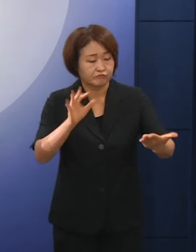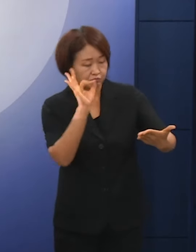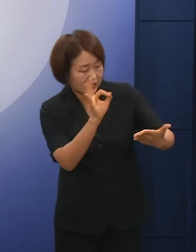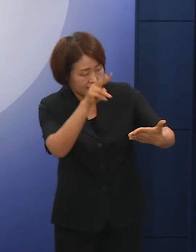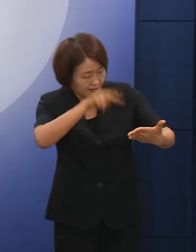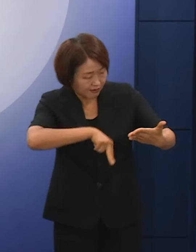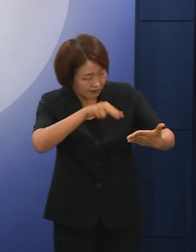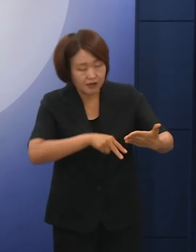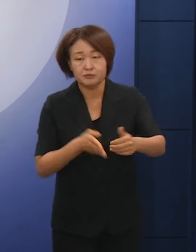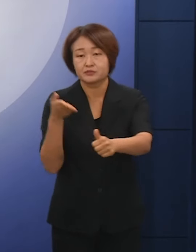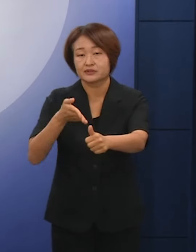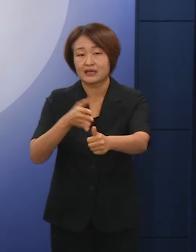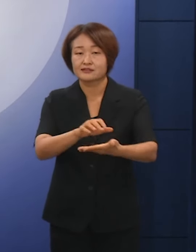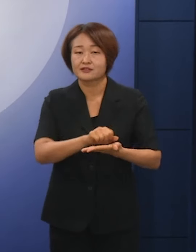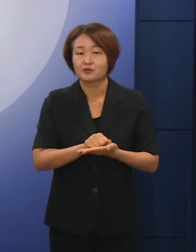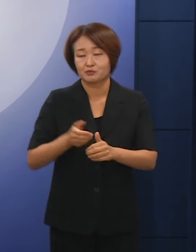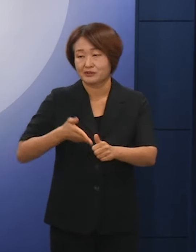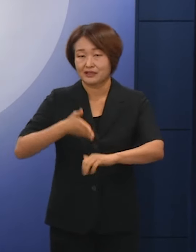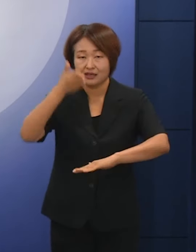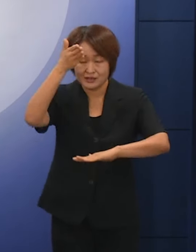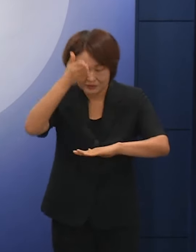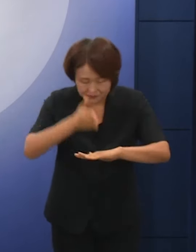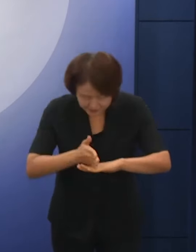주시기 바랍니다. 감사합니다.